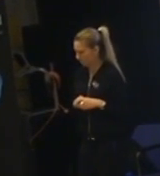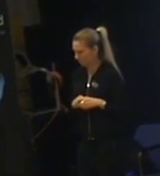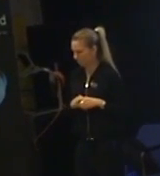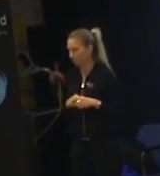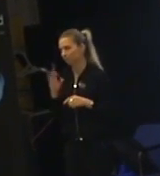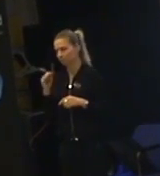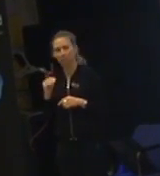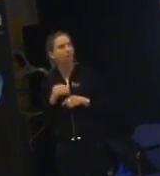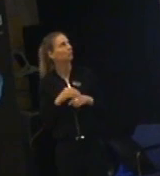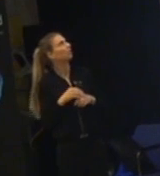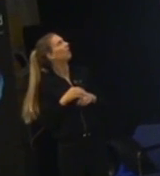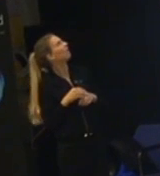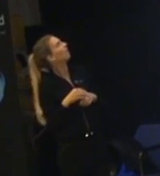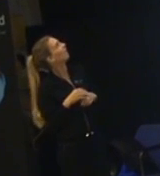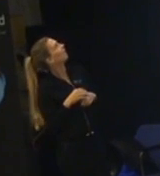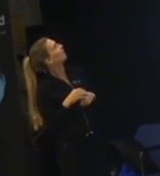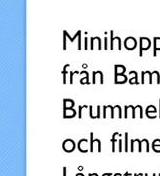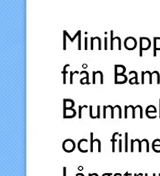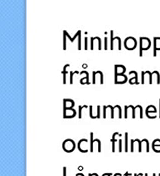Ja just det, hi. Jag har pratat lite mer.